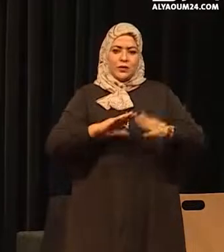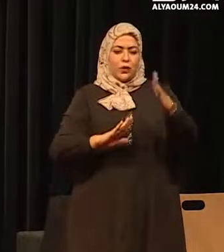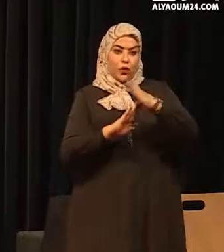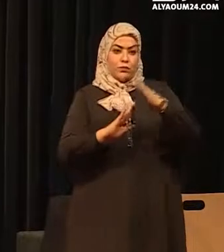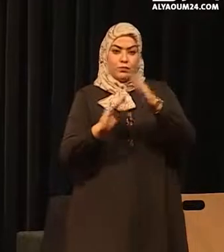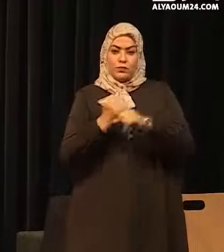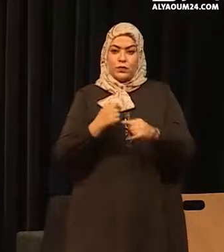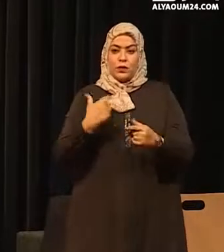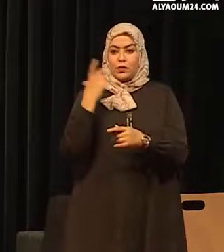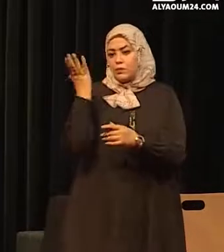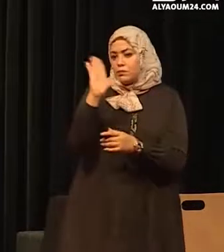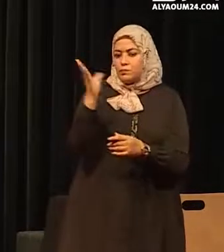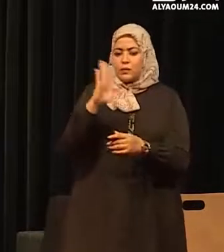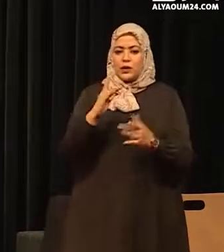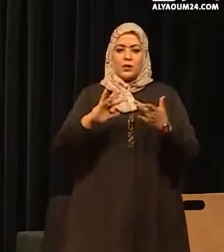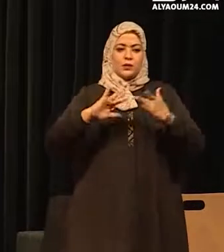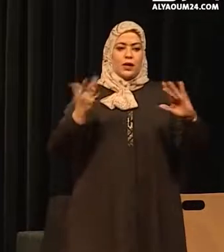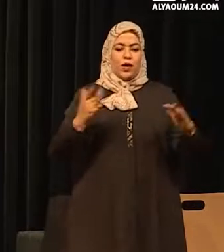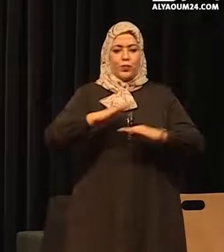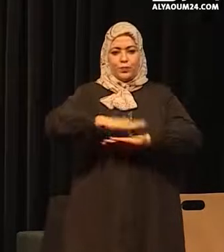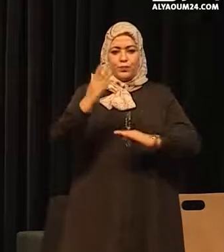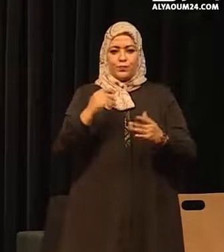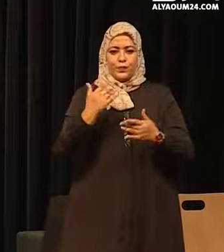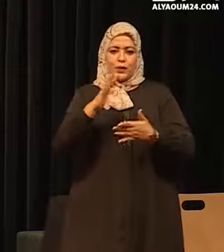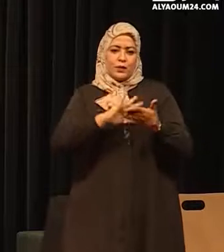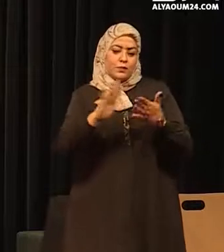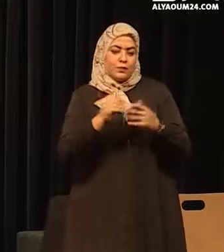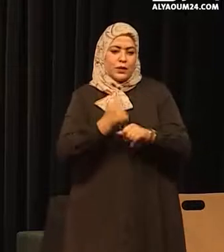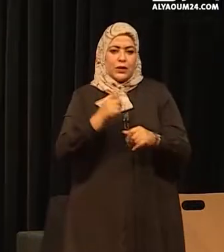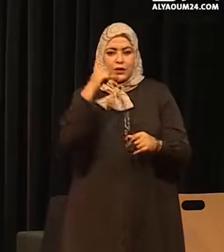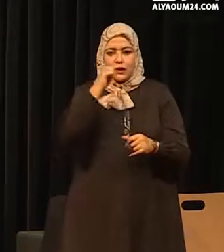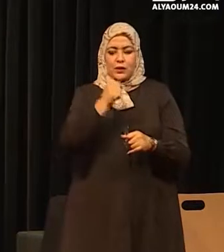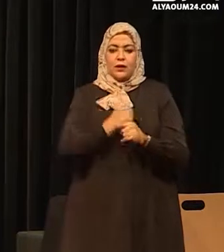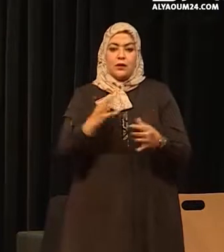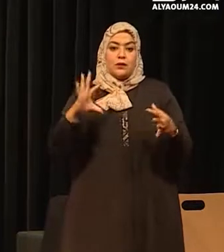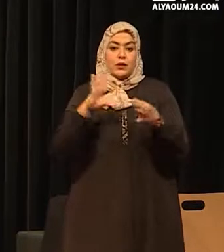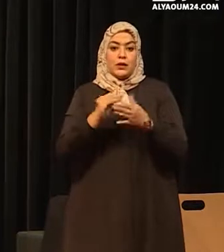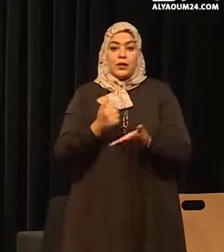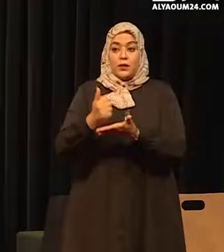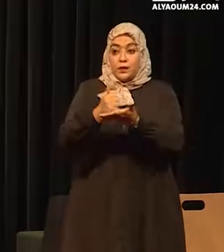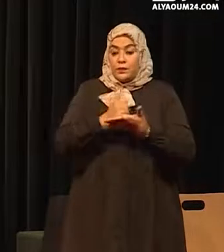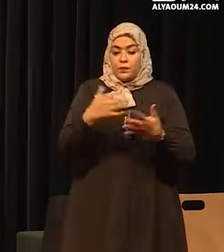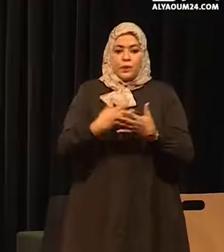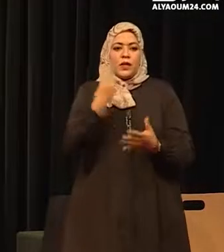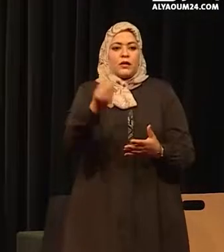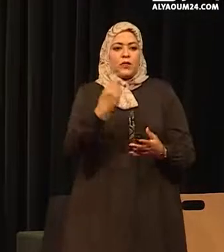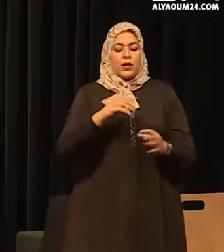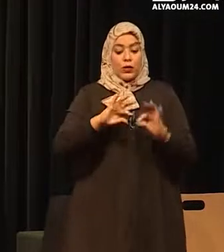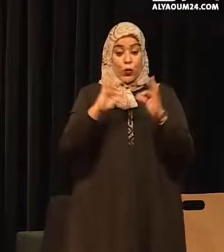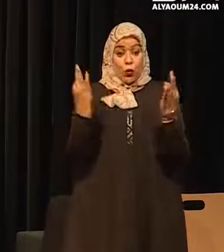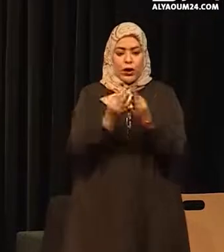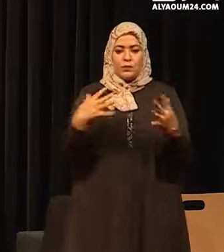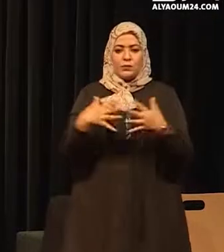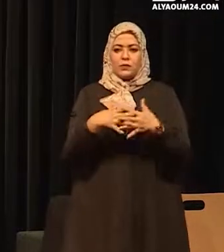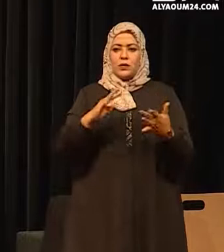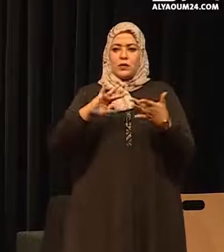التي يفردها التحول الرقمي التي تعرفه بلادنا على كل مستويات مما سيساعد على تنزل استقاط الأطفال والأسر في الآليات